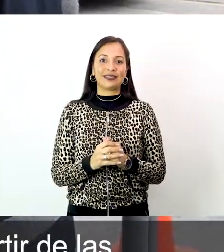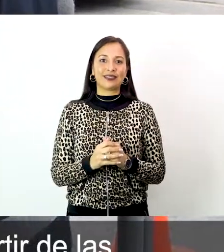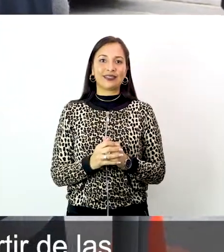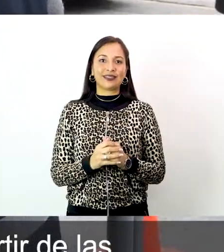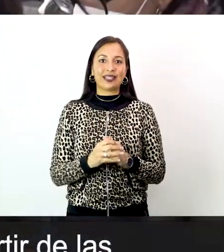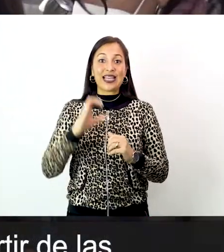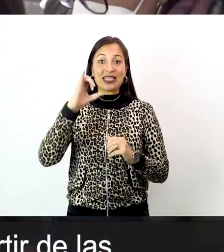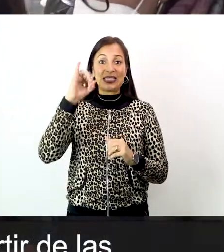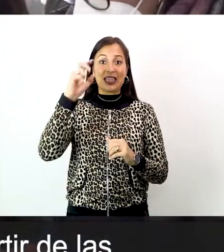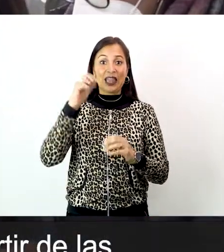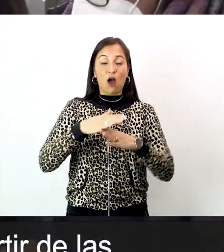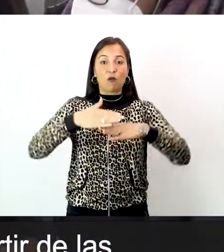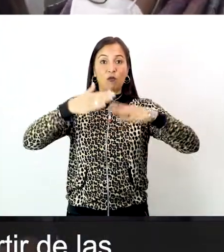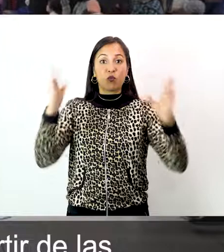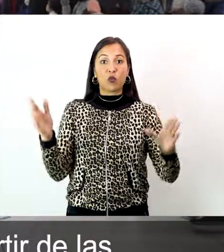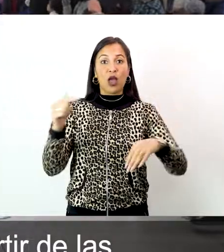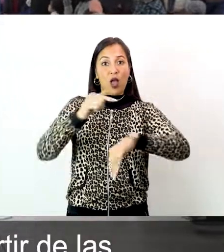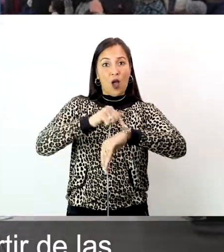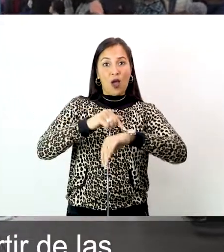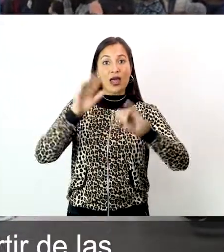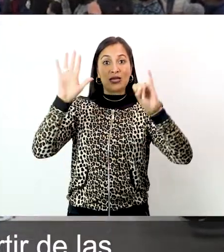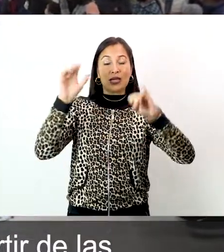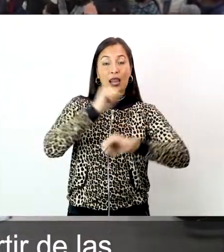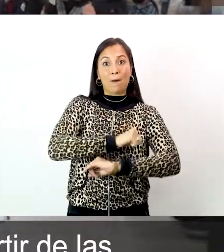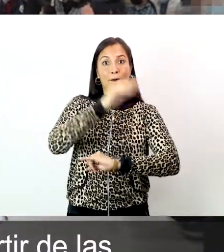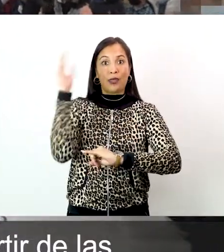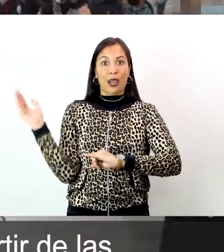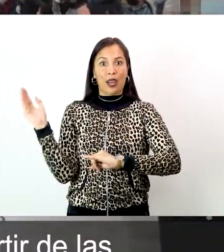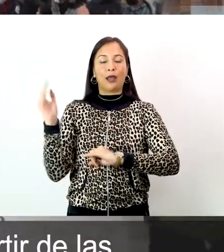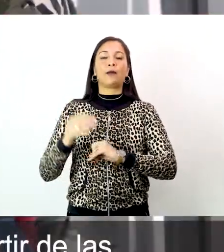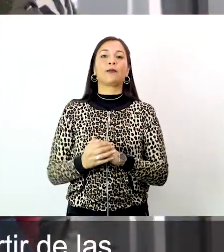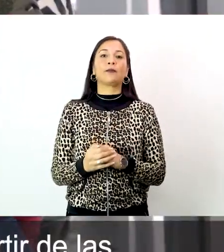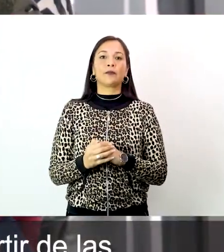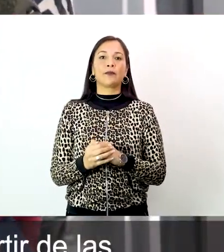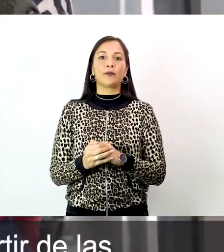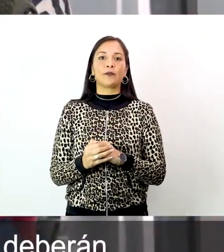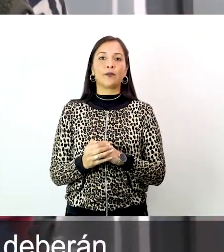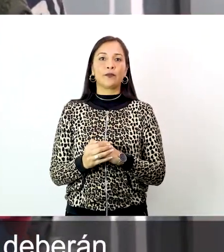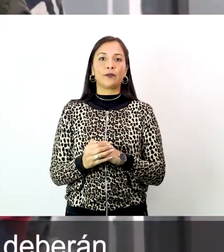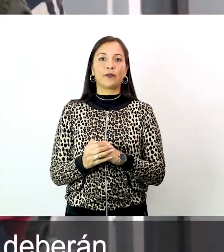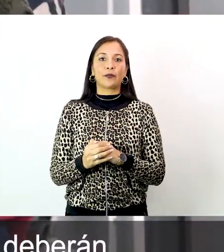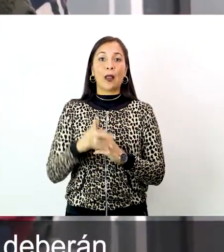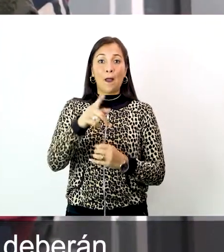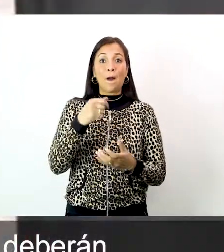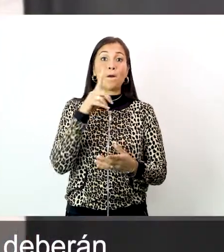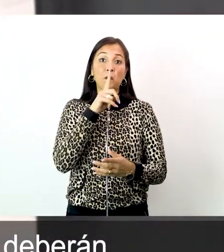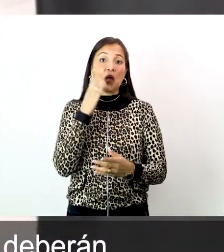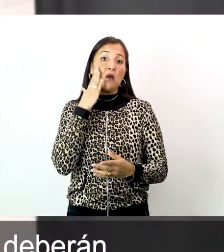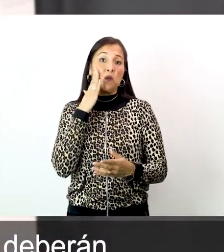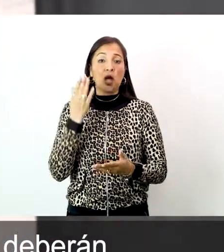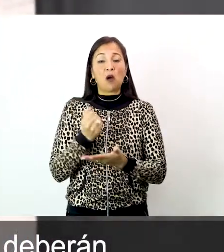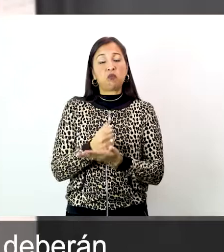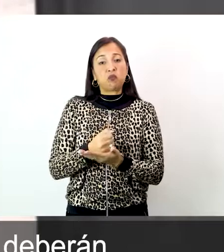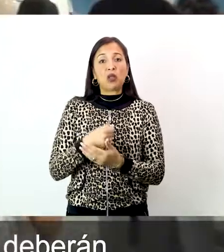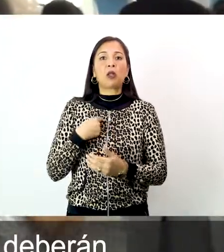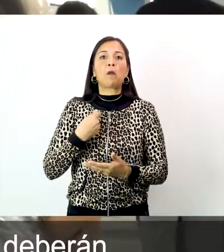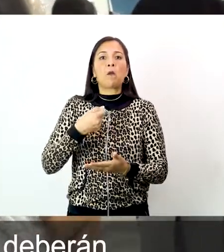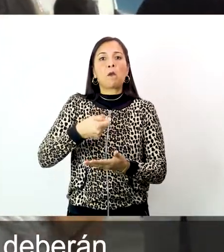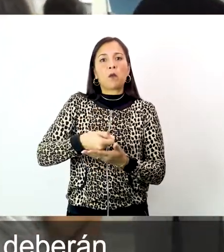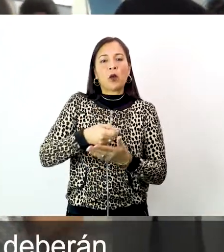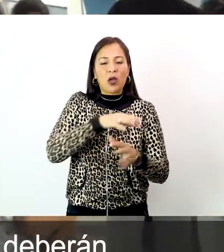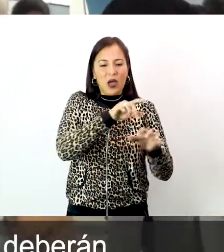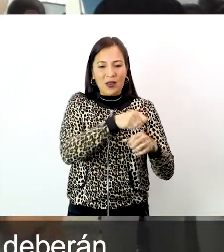Las citas se habilitan los sábados a partir de las 6 de la mañana. Los padres o apoderados de los niños